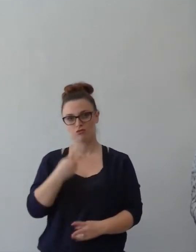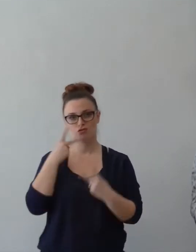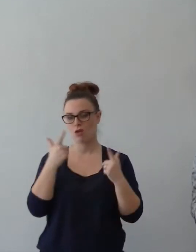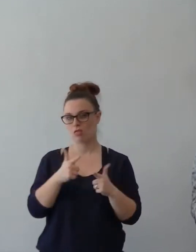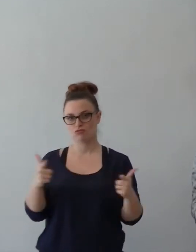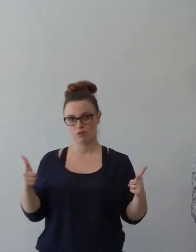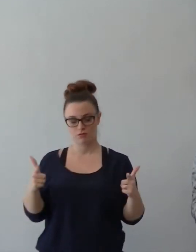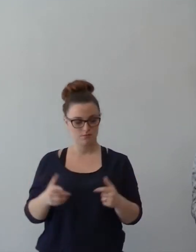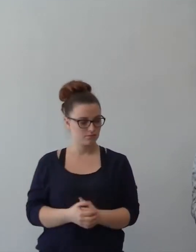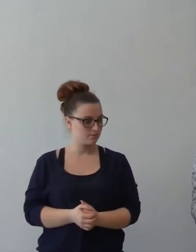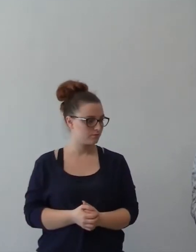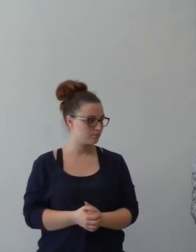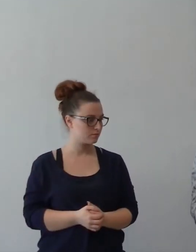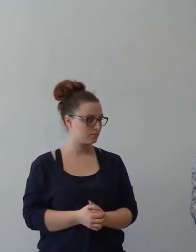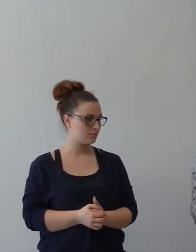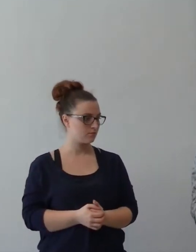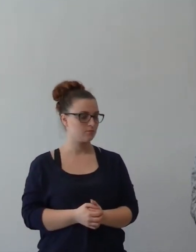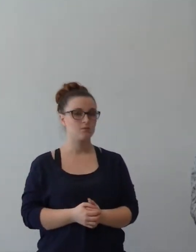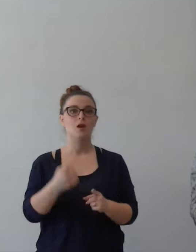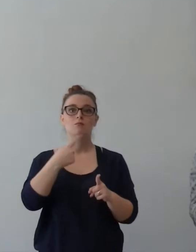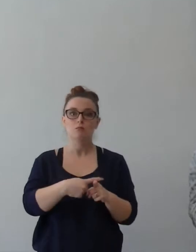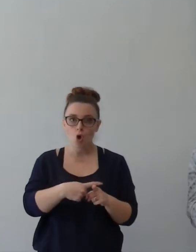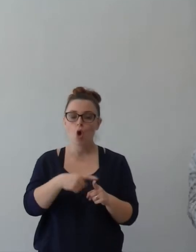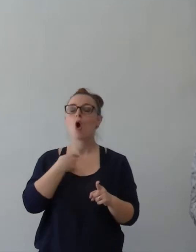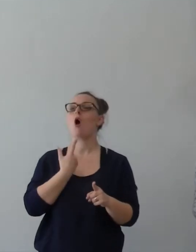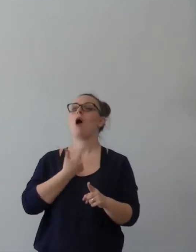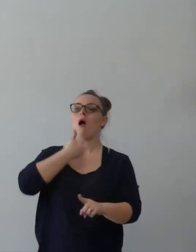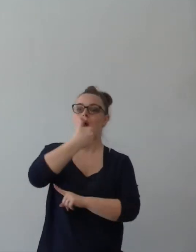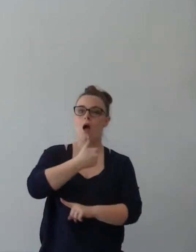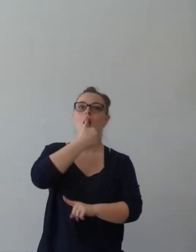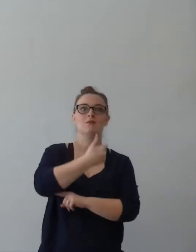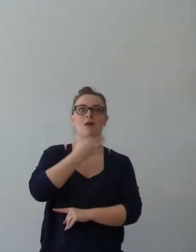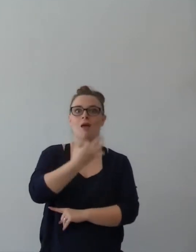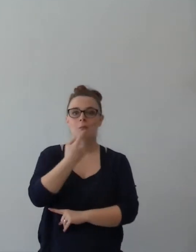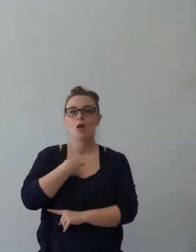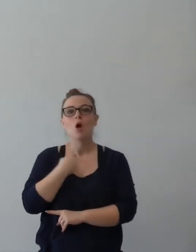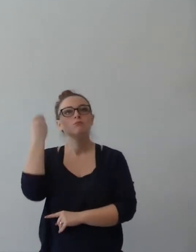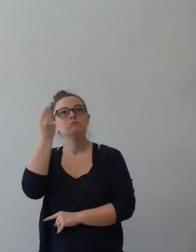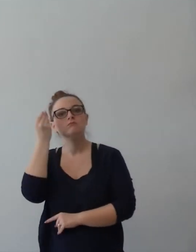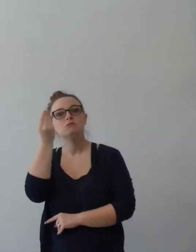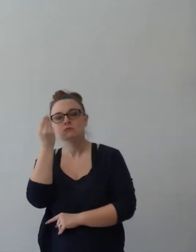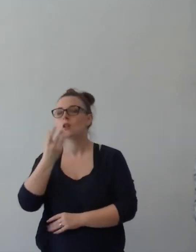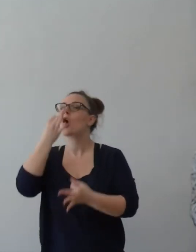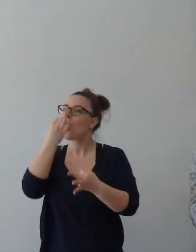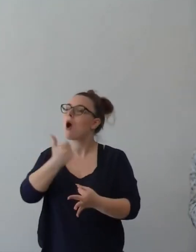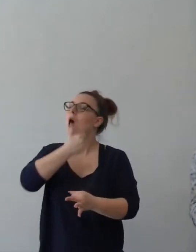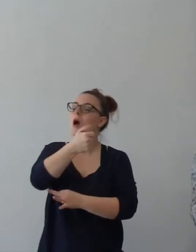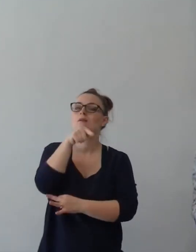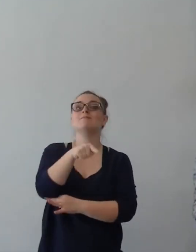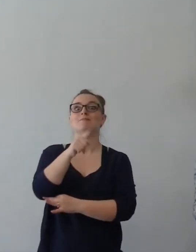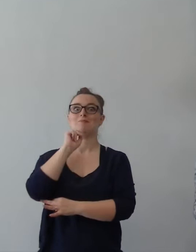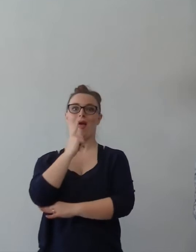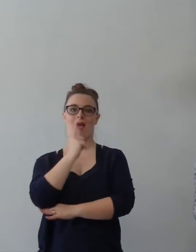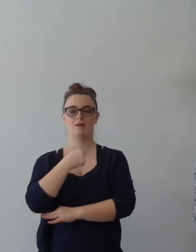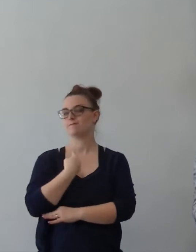E quello che c'è di peggio è che ogni inizio d'anno penso che quest'anno andrà meglio e penso la metà dell'anno mi trovo a